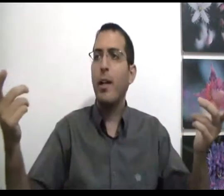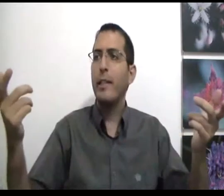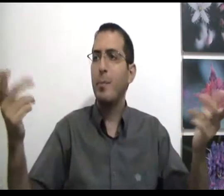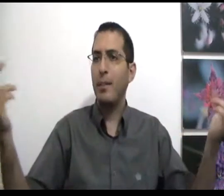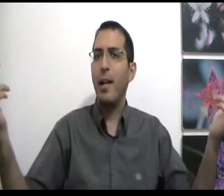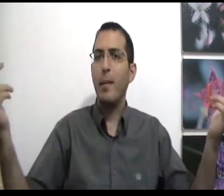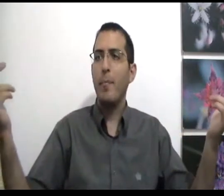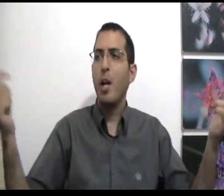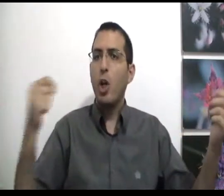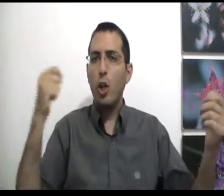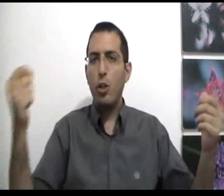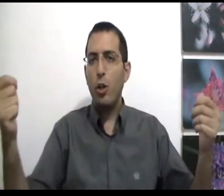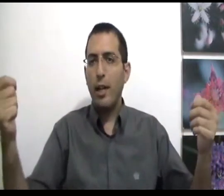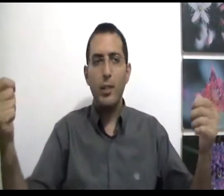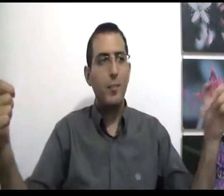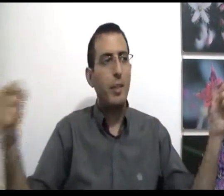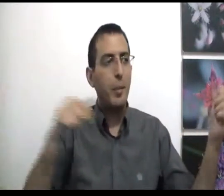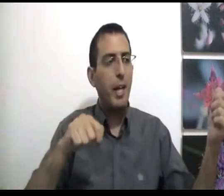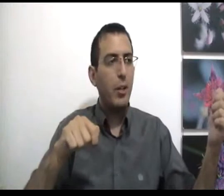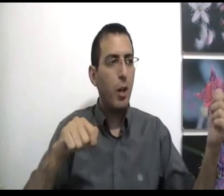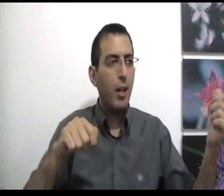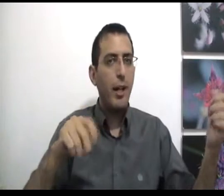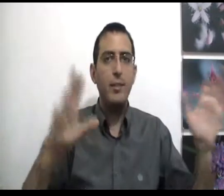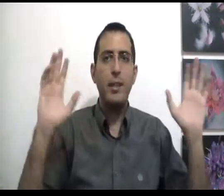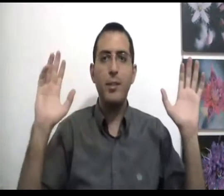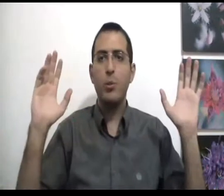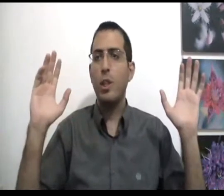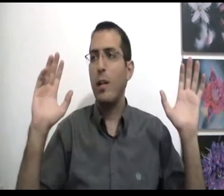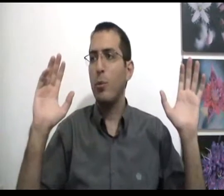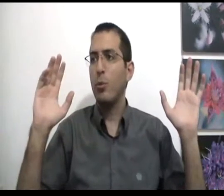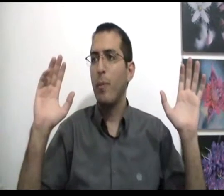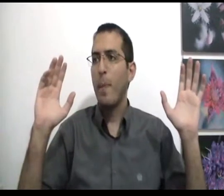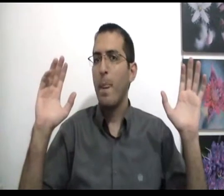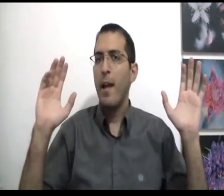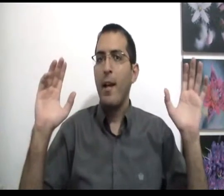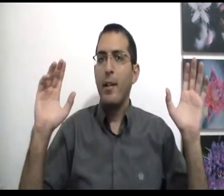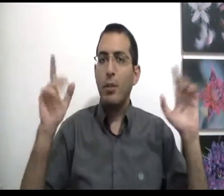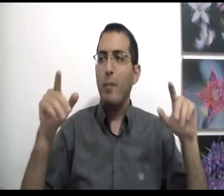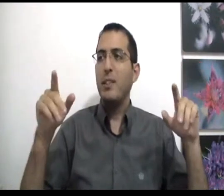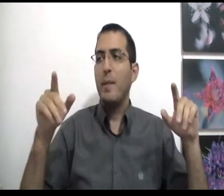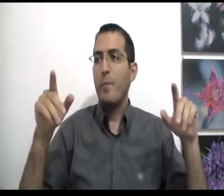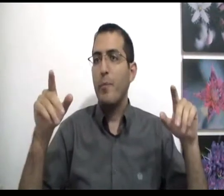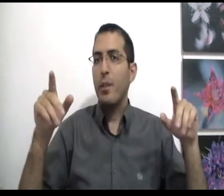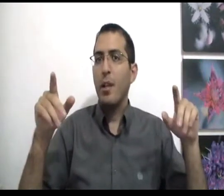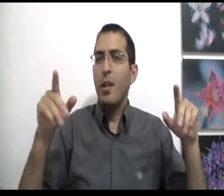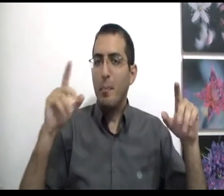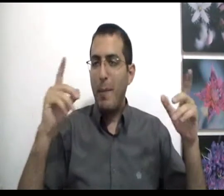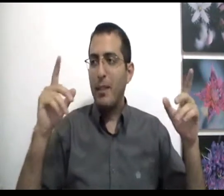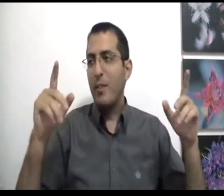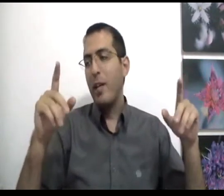על הרצפה? אתה אלים? כל כוח שמתגבר על כוח אחר זה נקרא סוג של אלימות יותר מזה מה אמרתי לפני